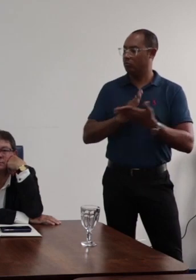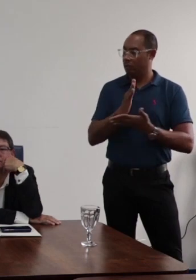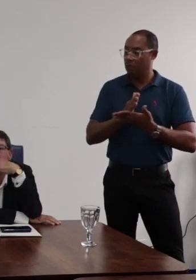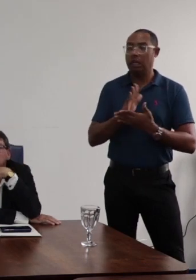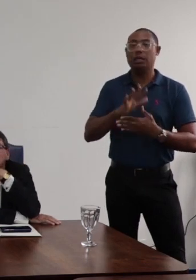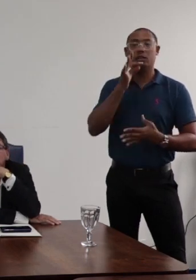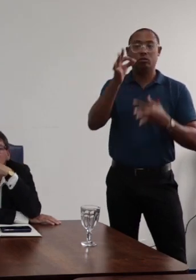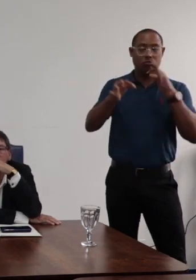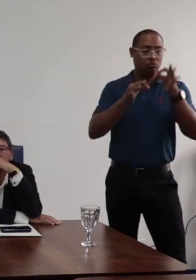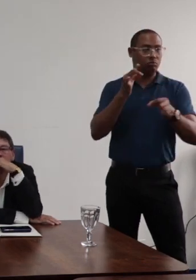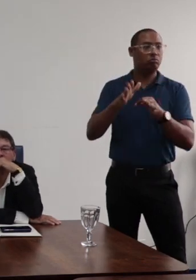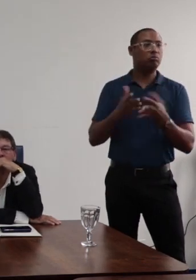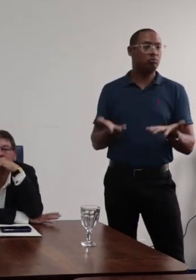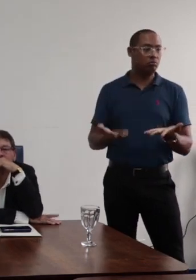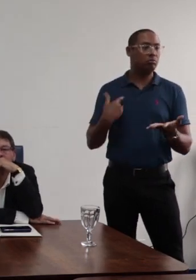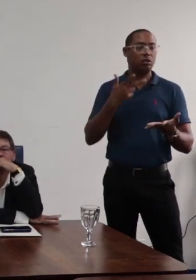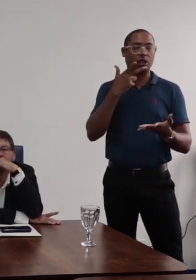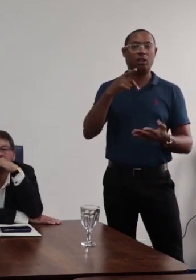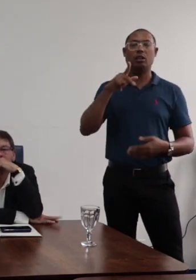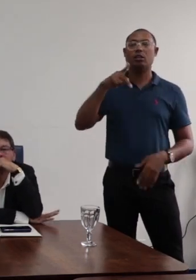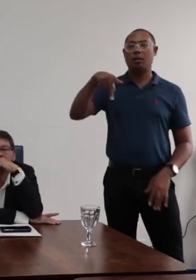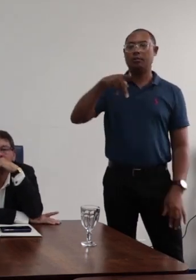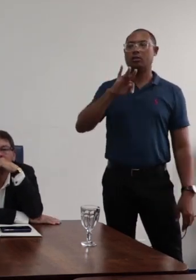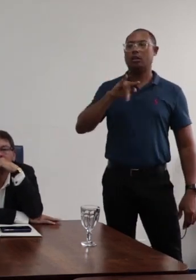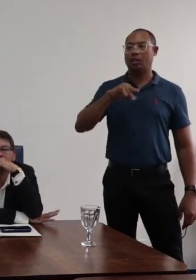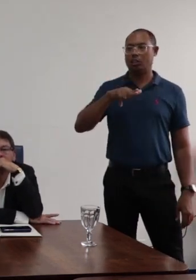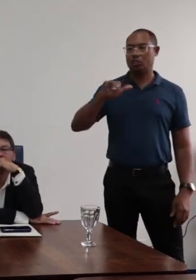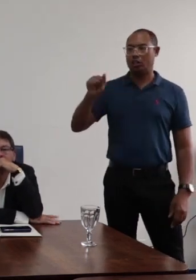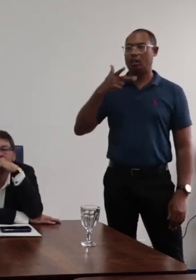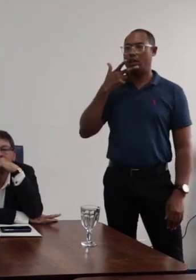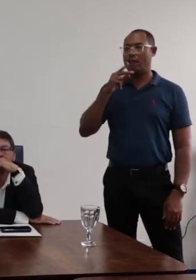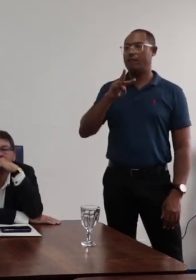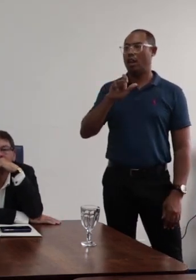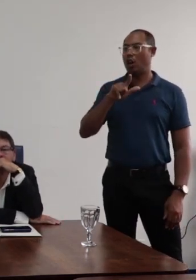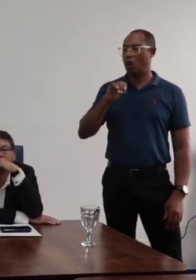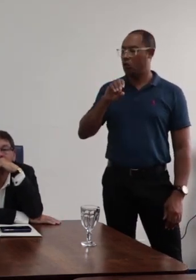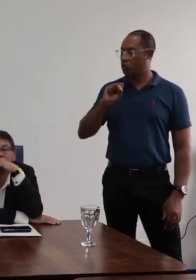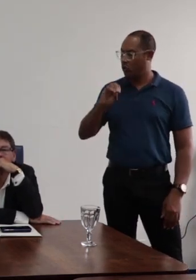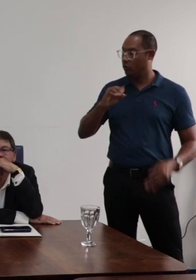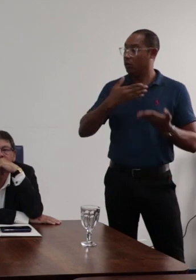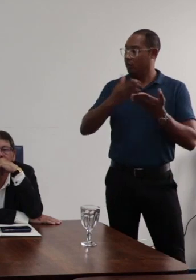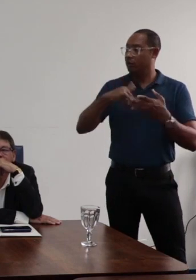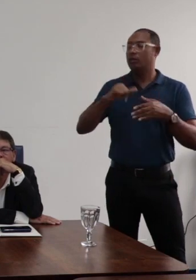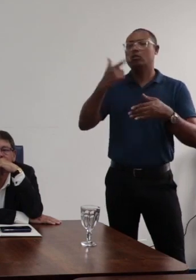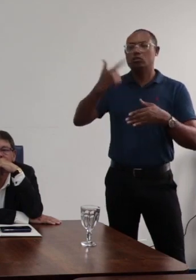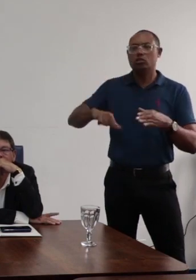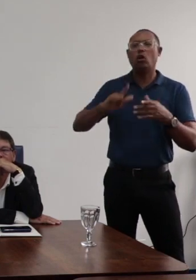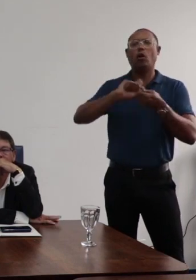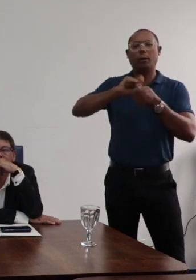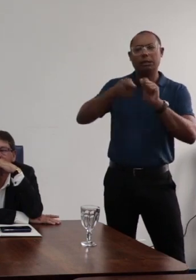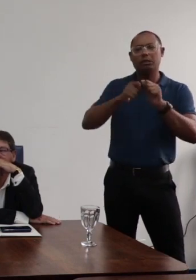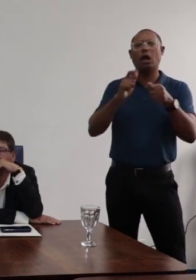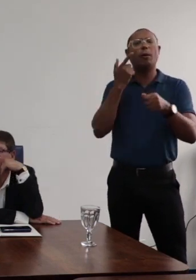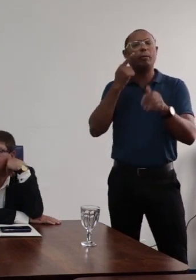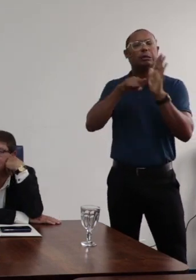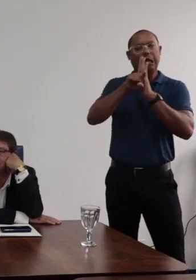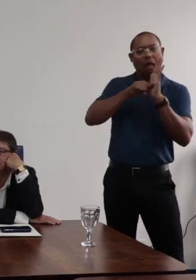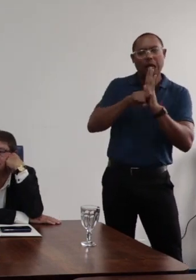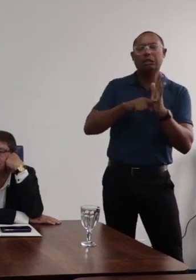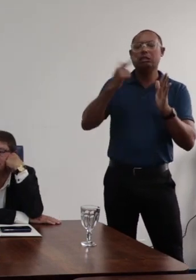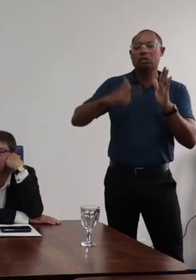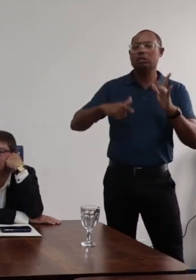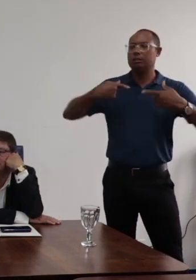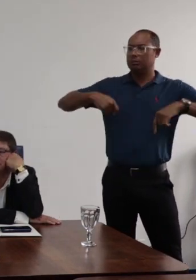sugestões, inclusive na última fala da professora Tatiana Veloso, de revisão do